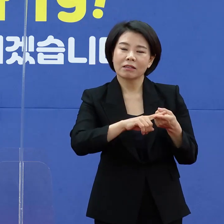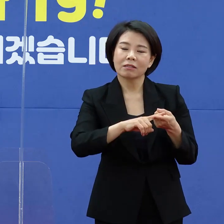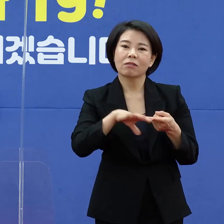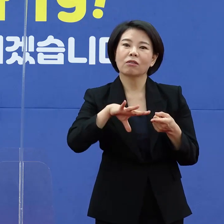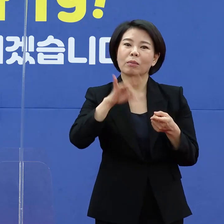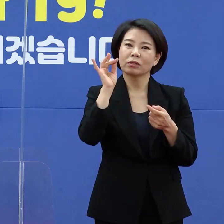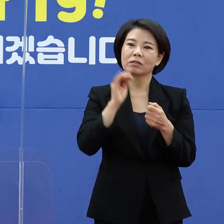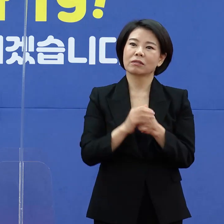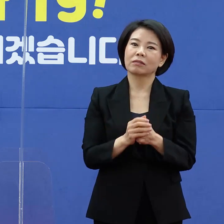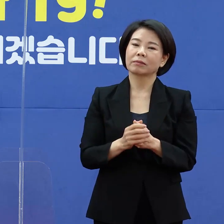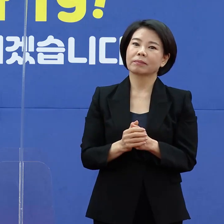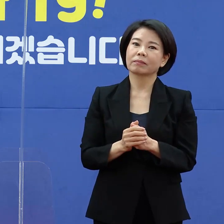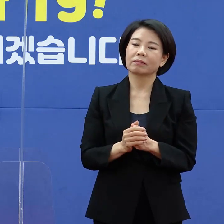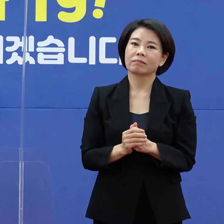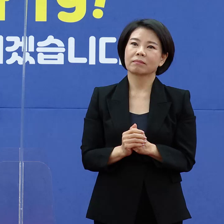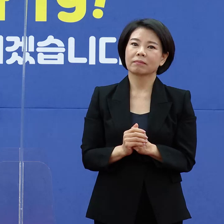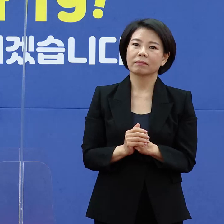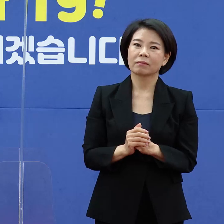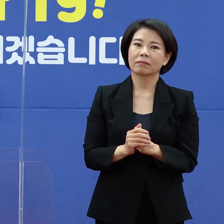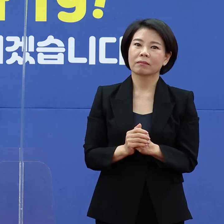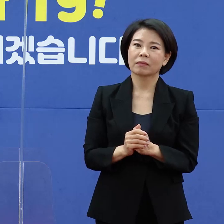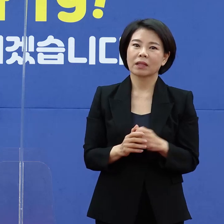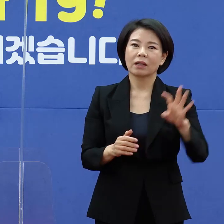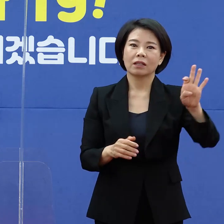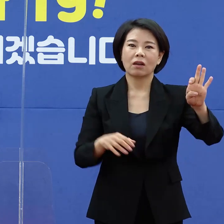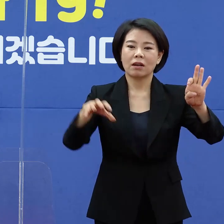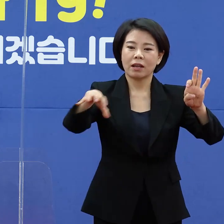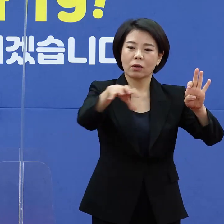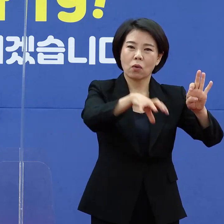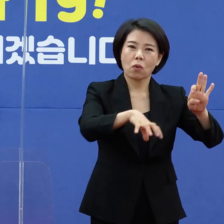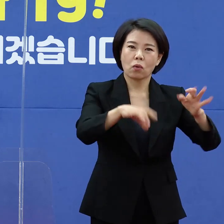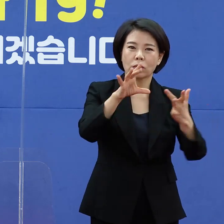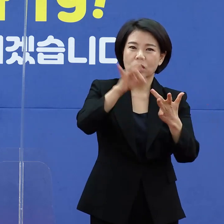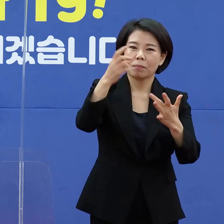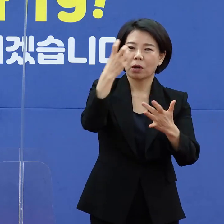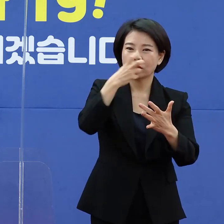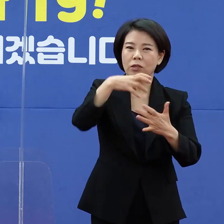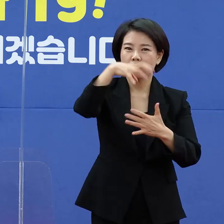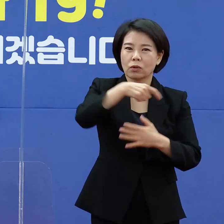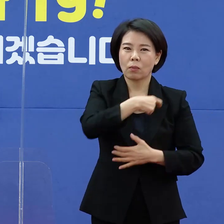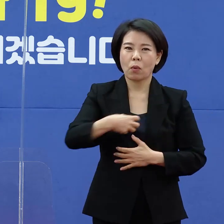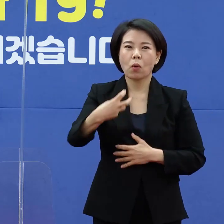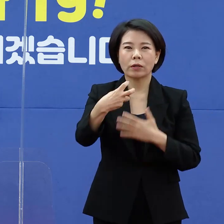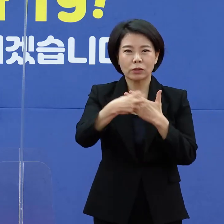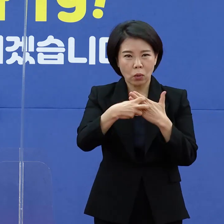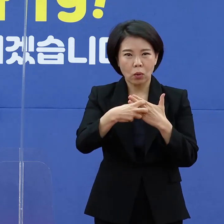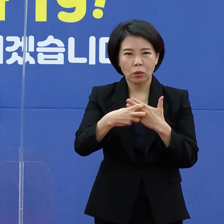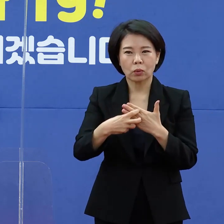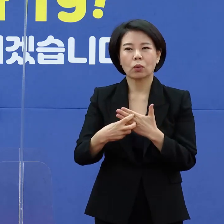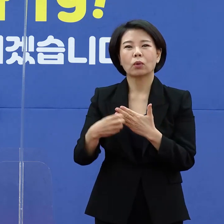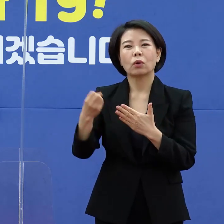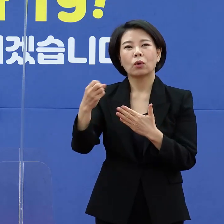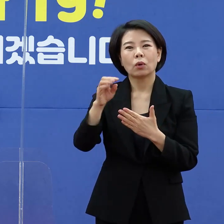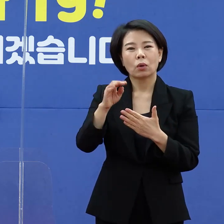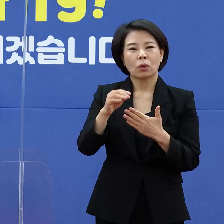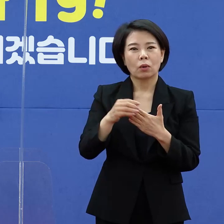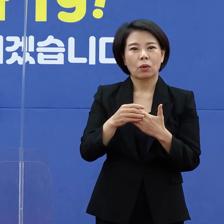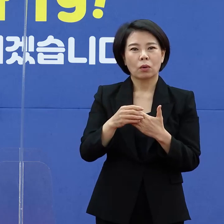지금 14개 선별 진료소가 있습니다. 보건소 등 또 병원 7군데